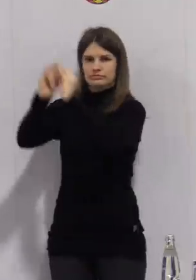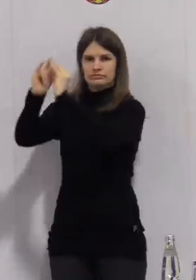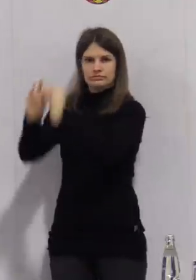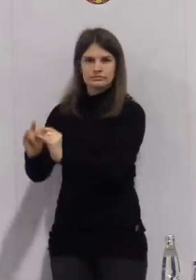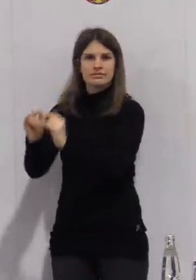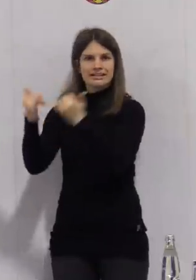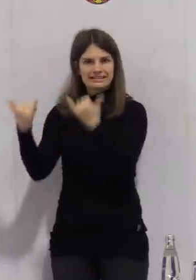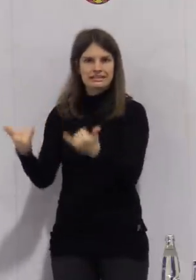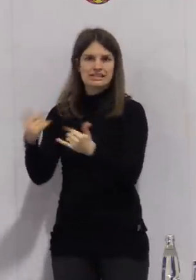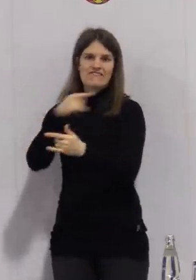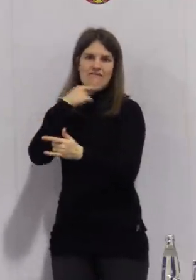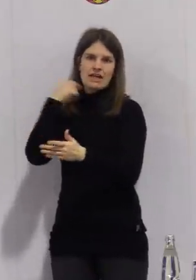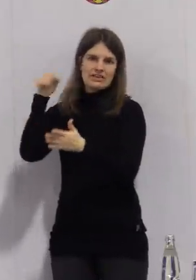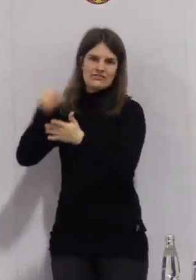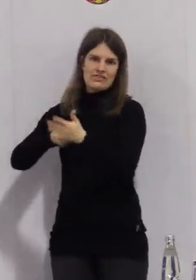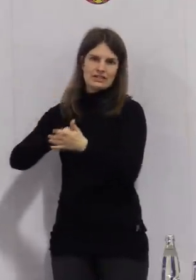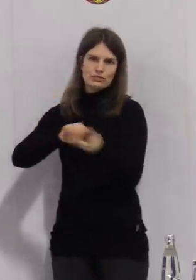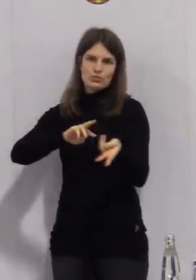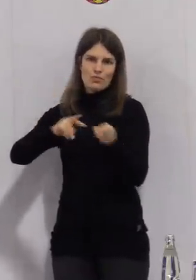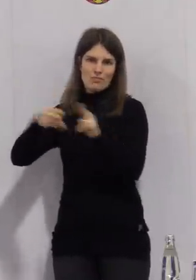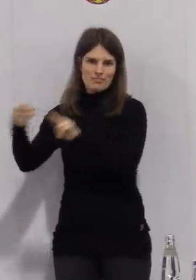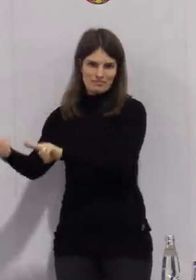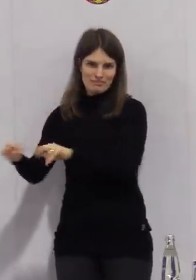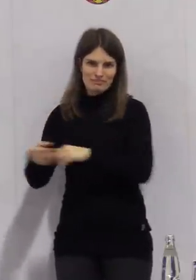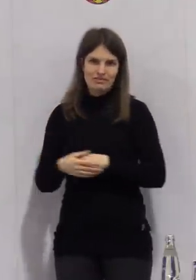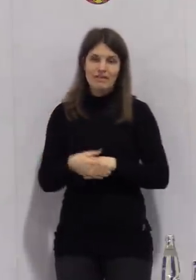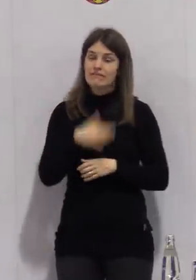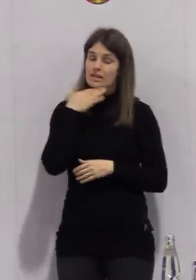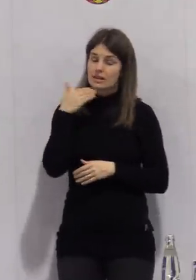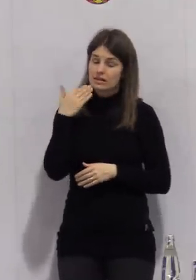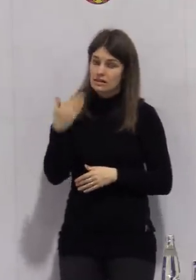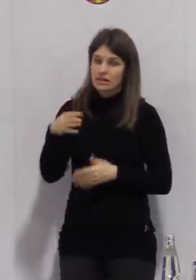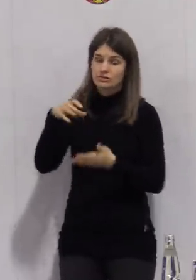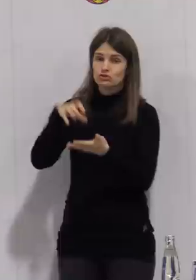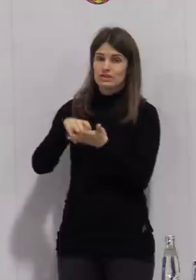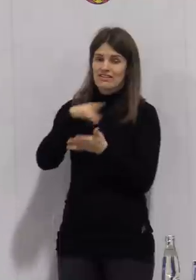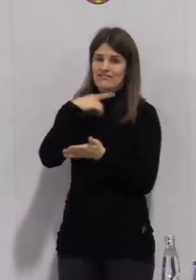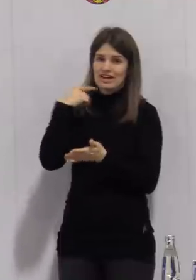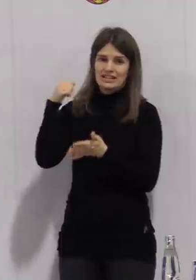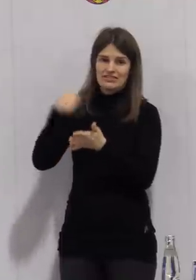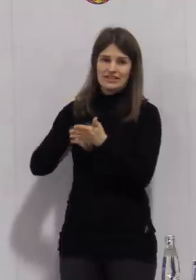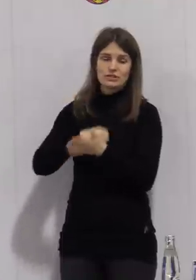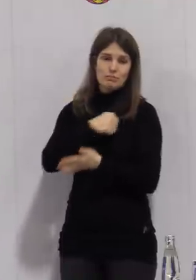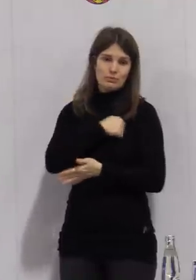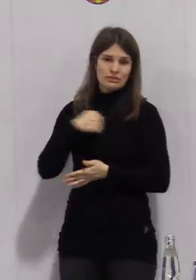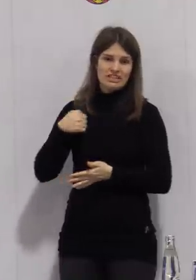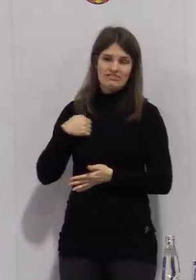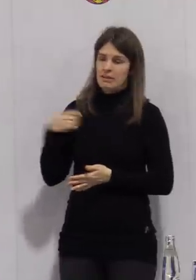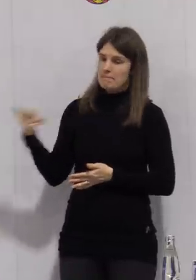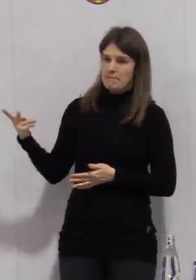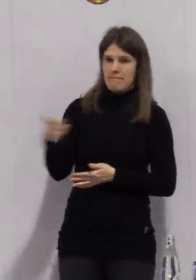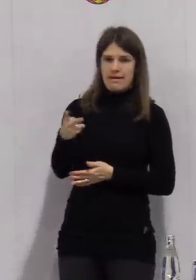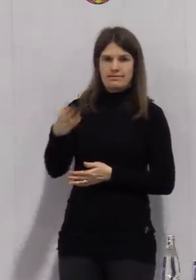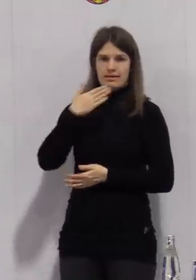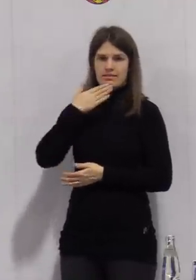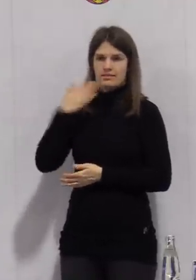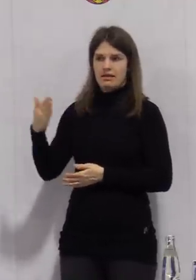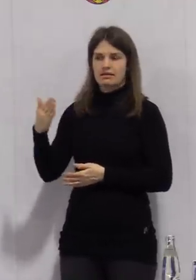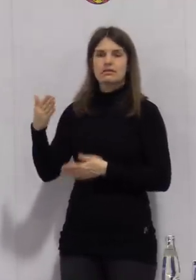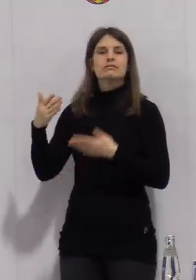Ich bedanke mich hier auch bei der Stadt Weißenfels und auch bei der Bundeswehr, die uns bei dem Betreiben des